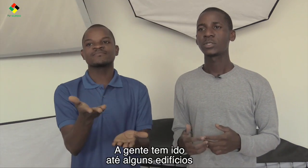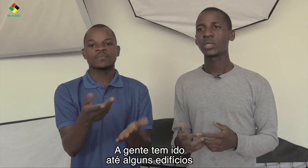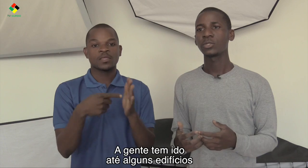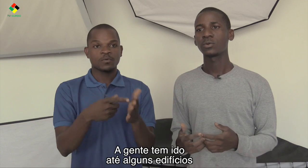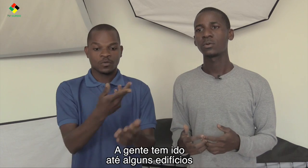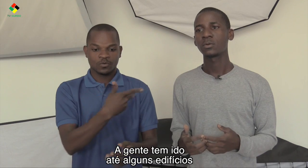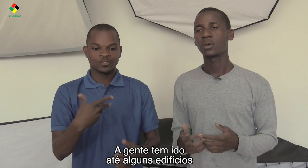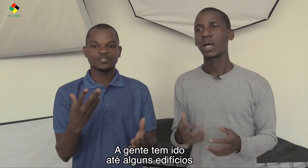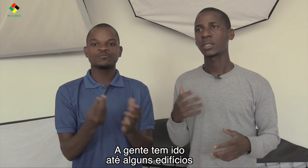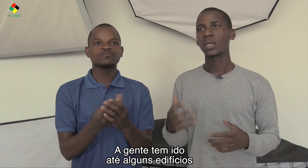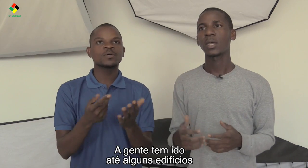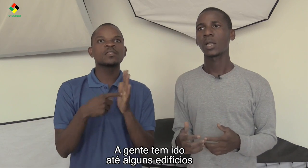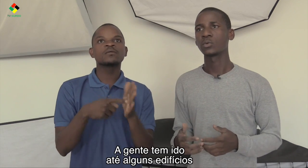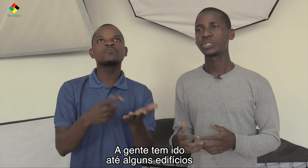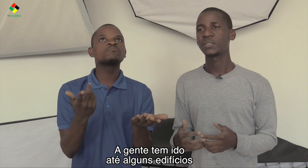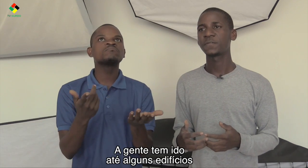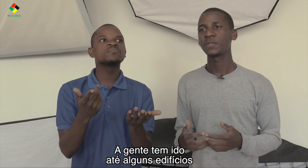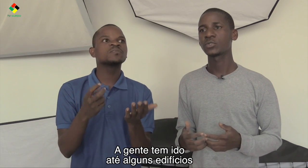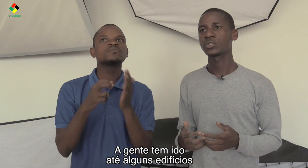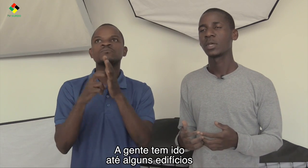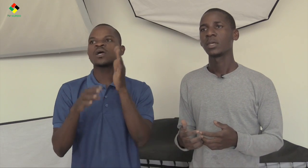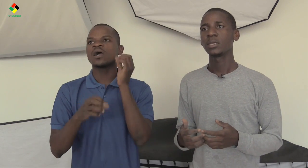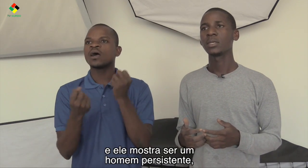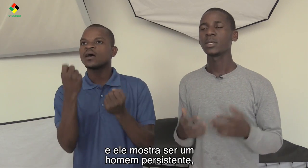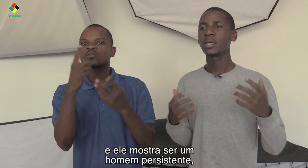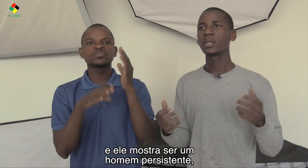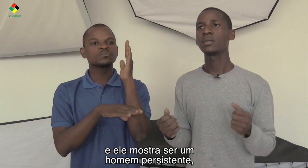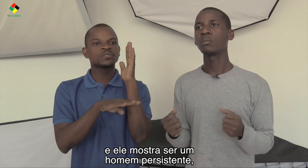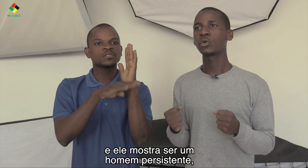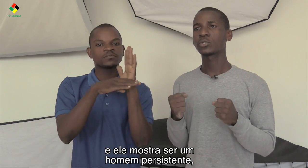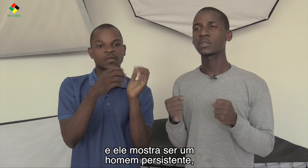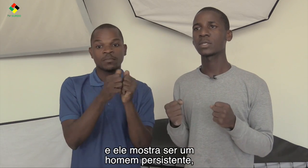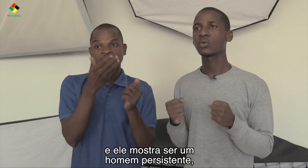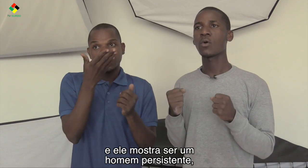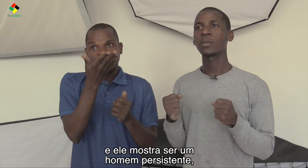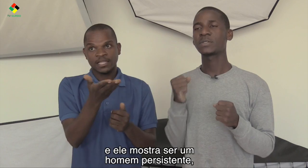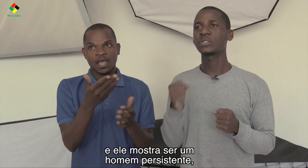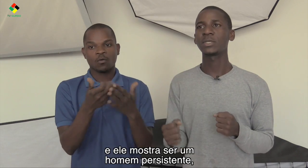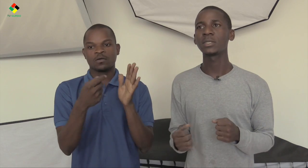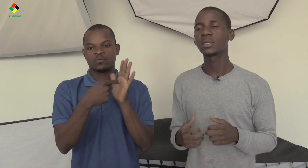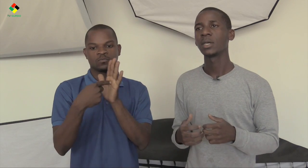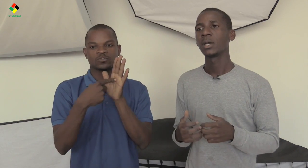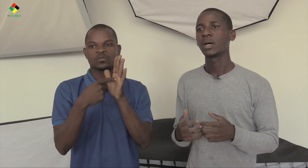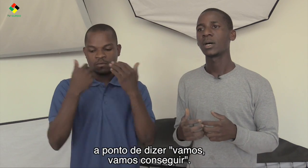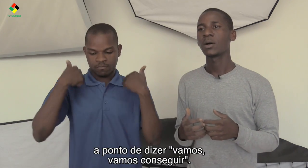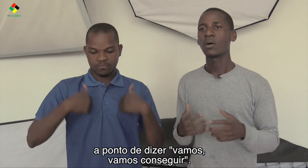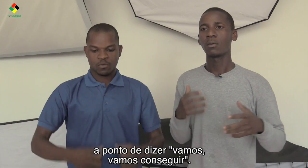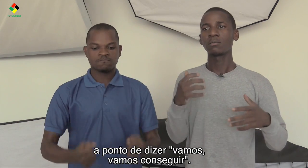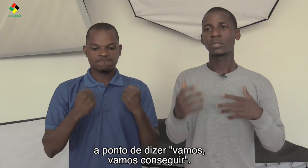A gente tem ido até alguns edifícios e ele mostrou sendo um homem insistente